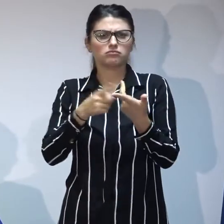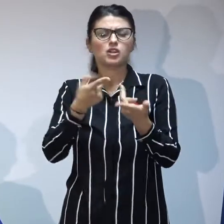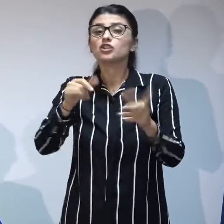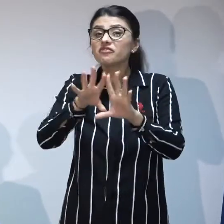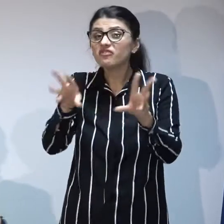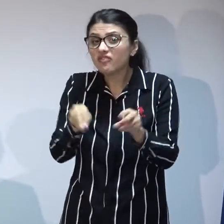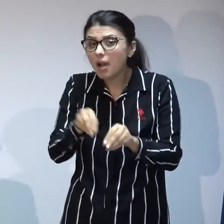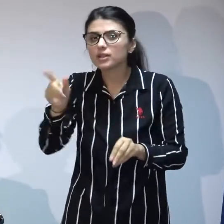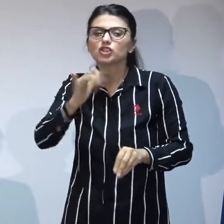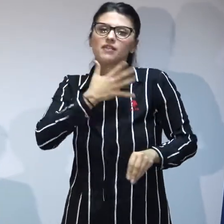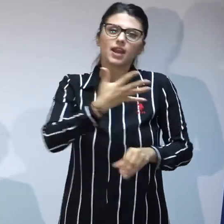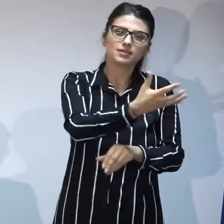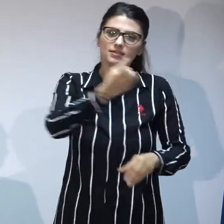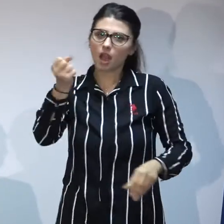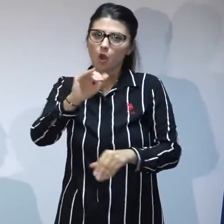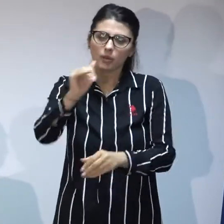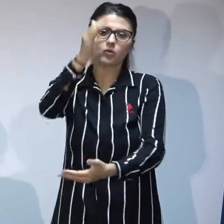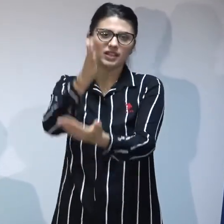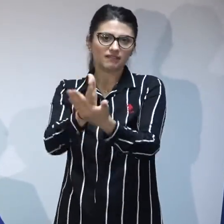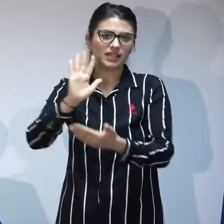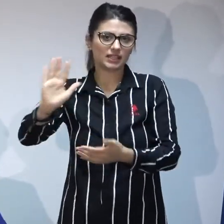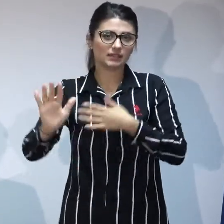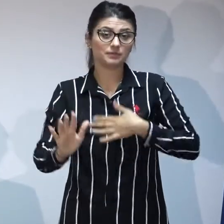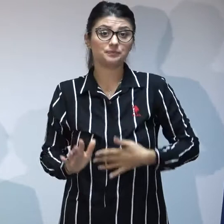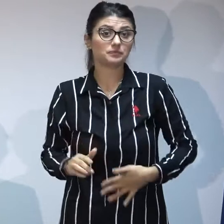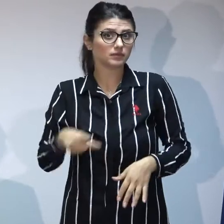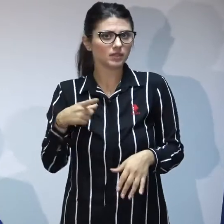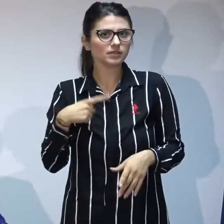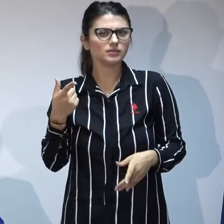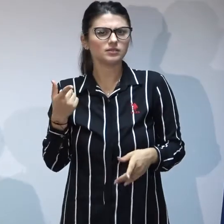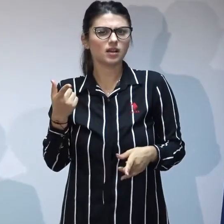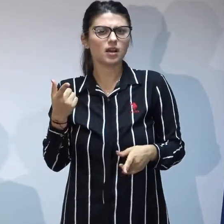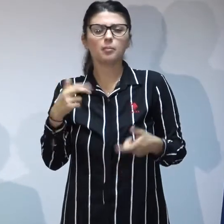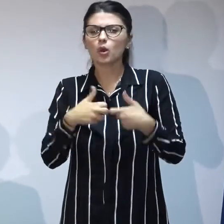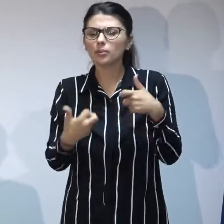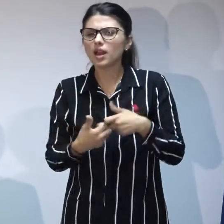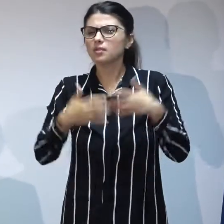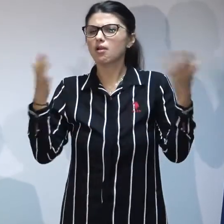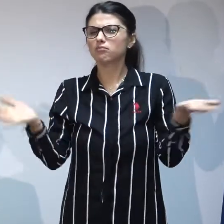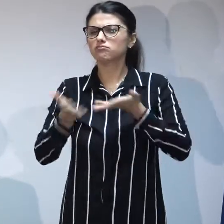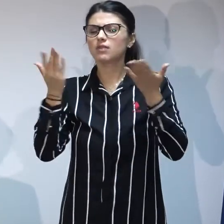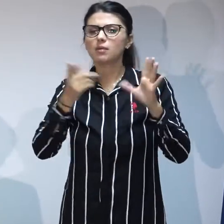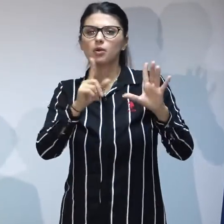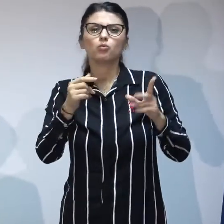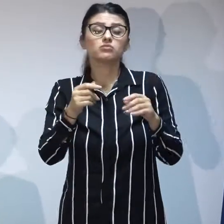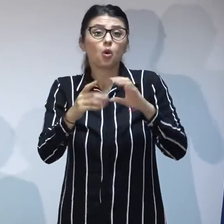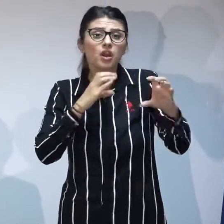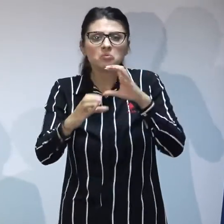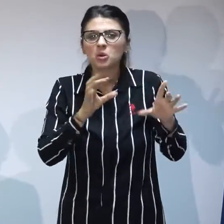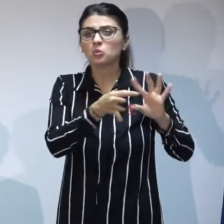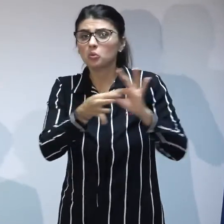adoptatoare există probleme de colaborare interconectare și cum să vă spun